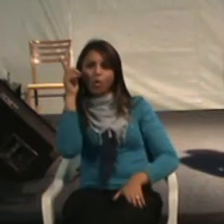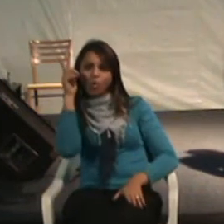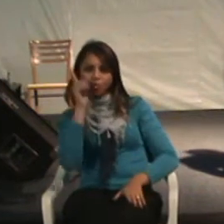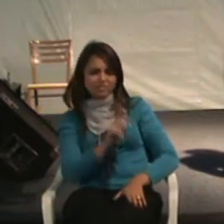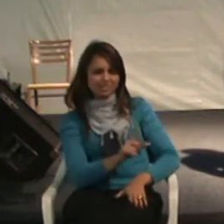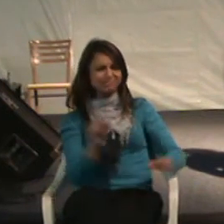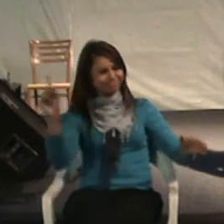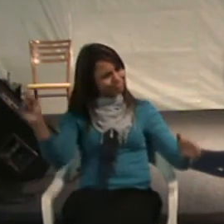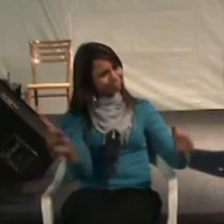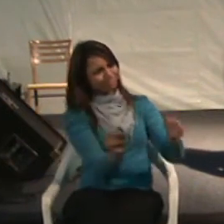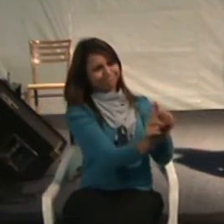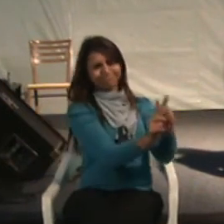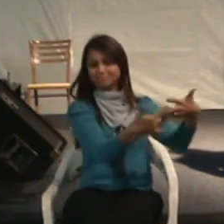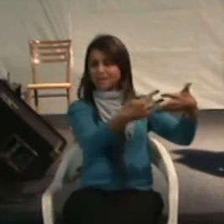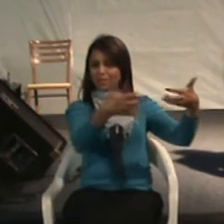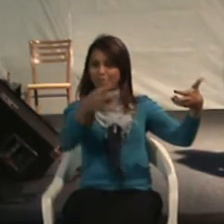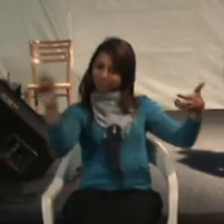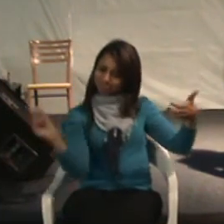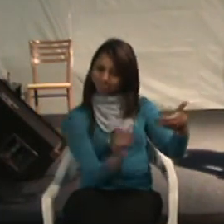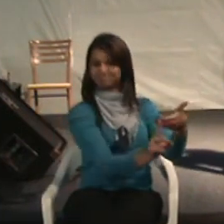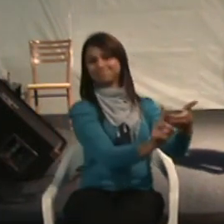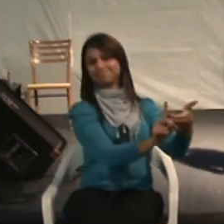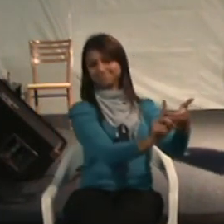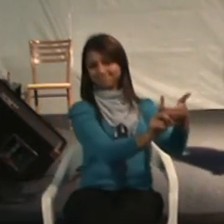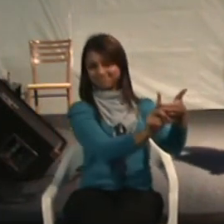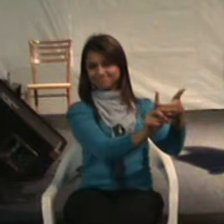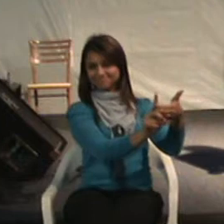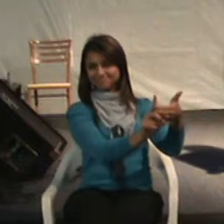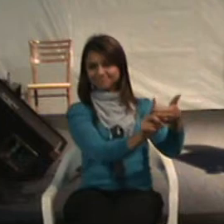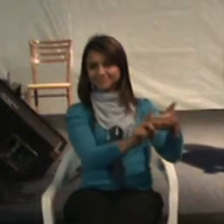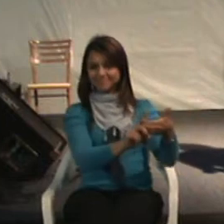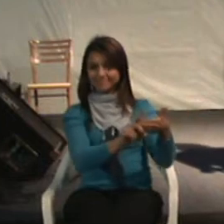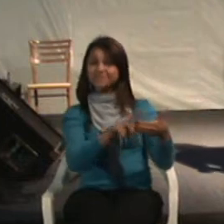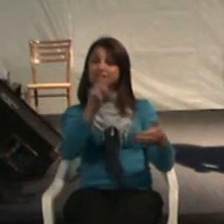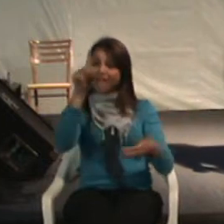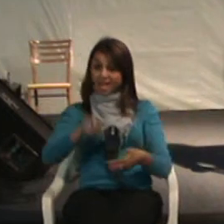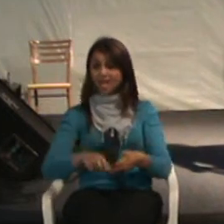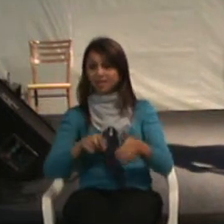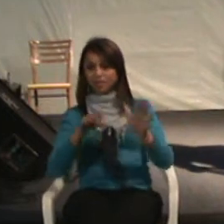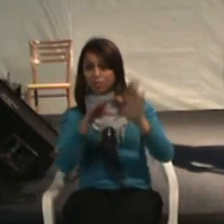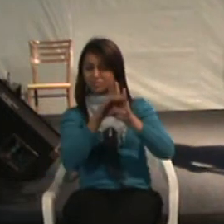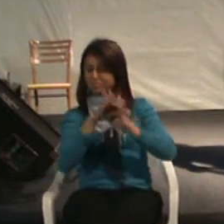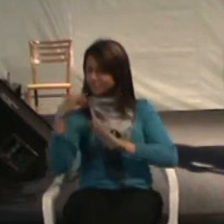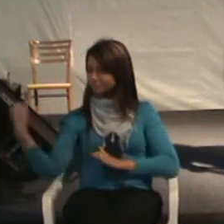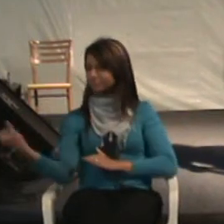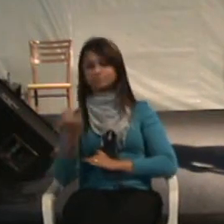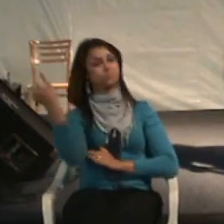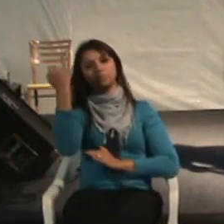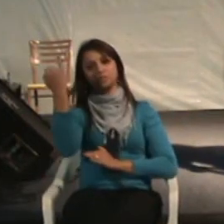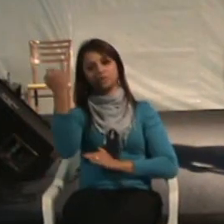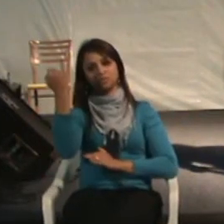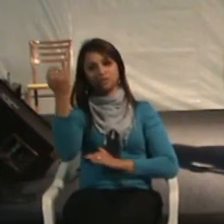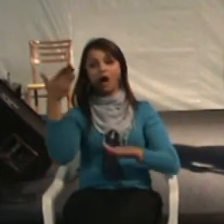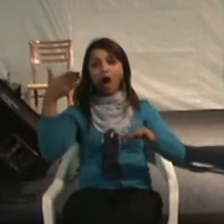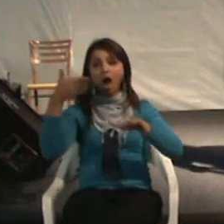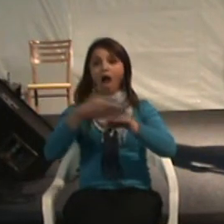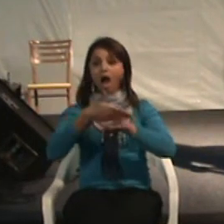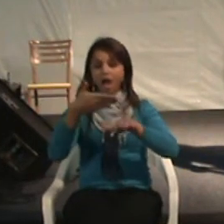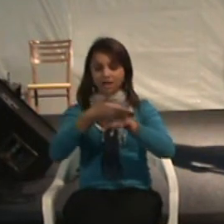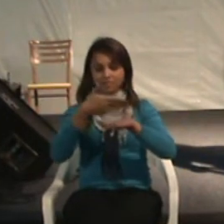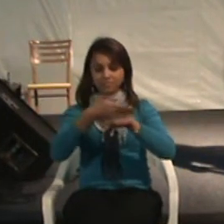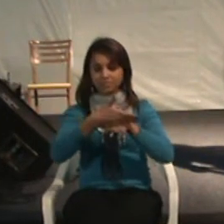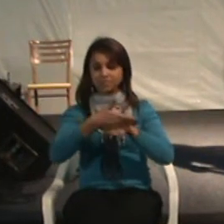copel, por exemplo. Ok? Isso é um conceito muito importante. Acessibilidade